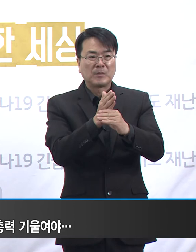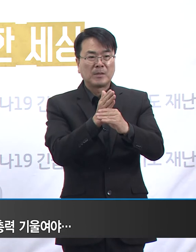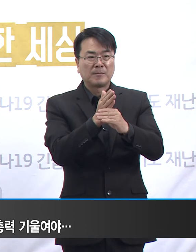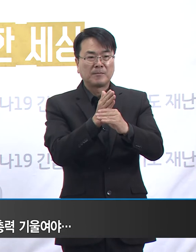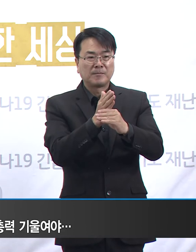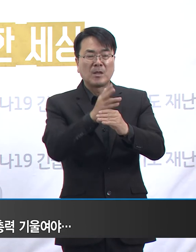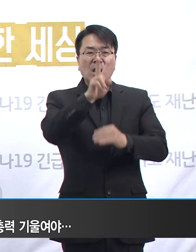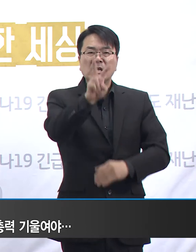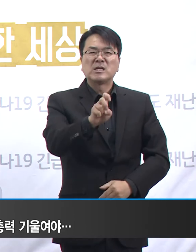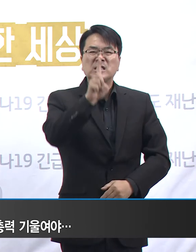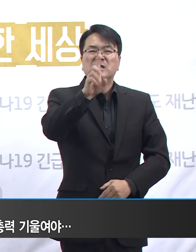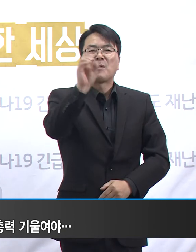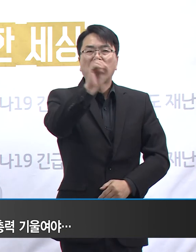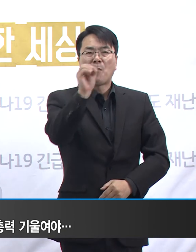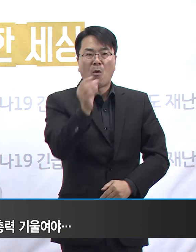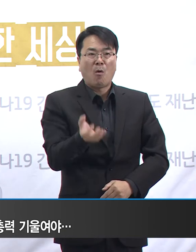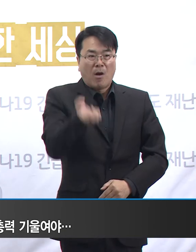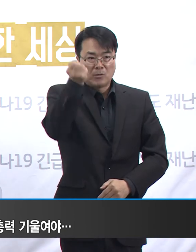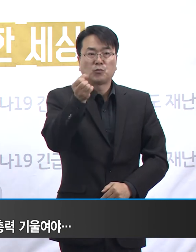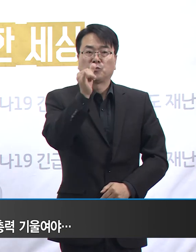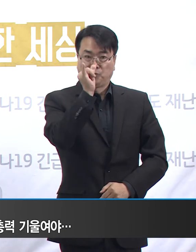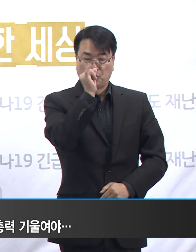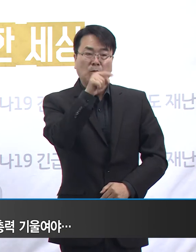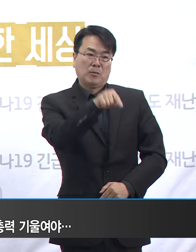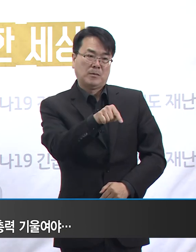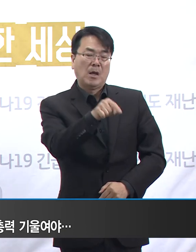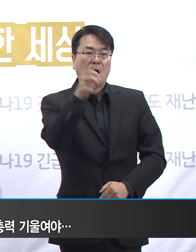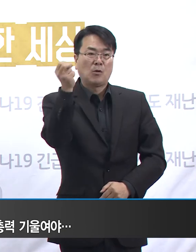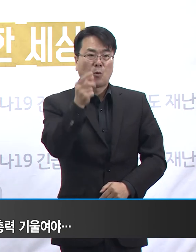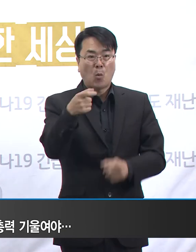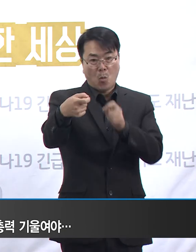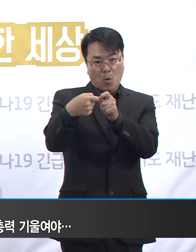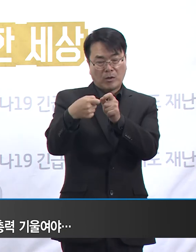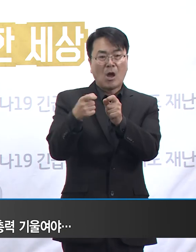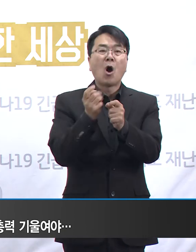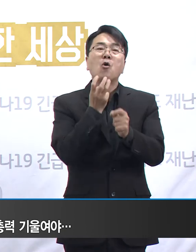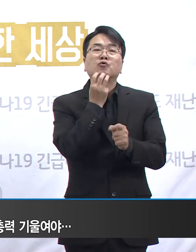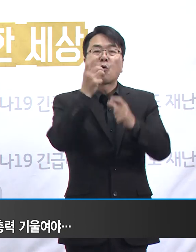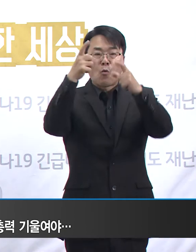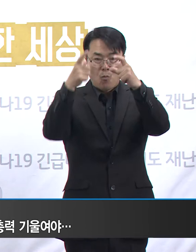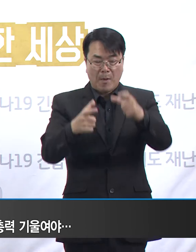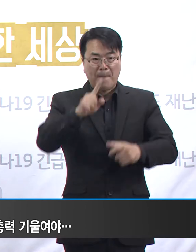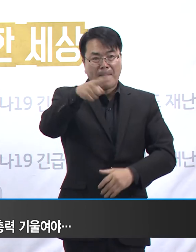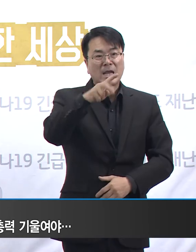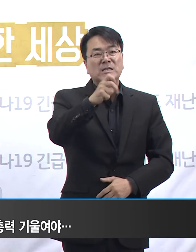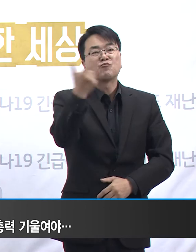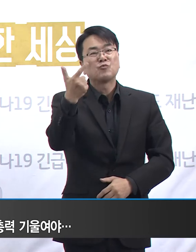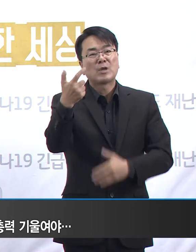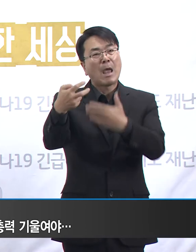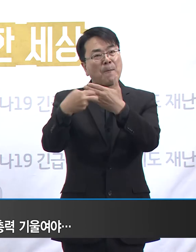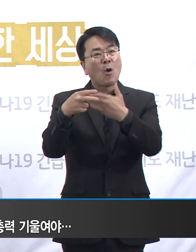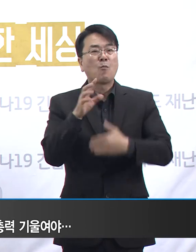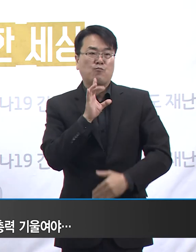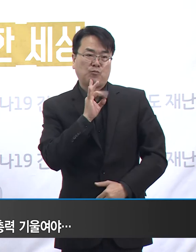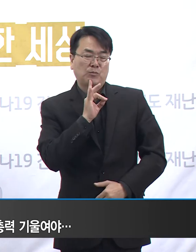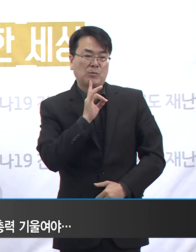21.4%입니다. 인근 한 서울시에는 126개의 요양병원이 있습니다.